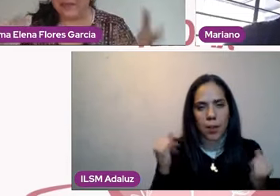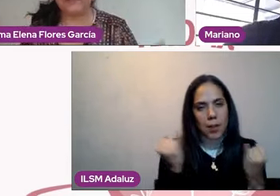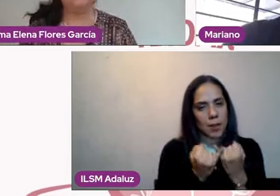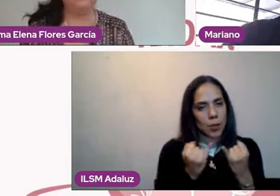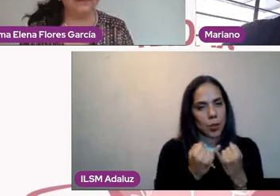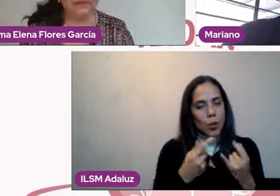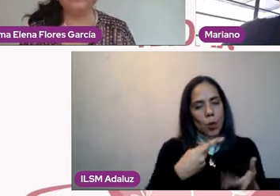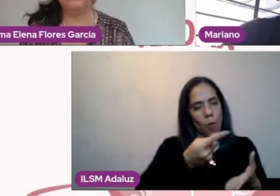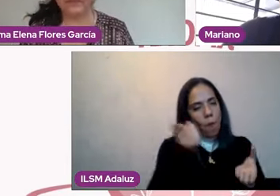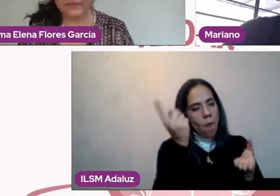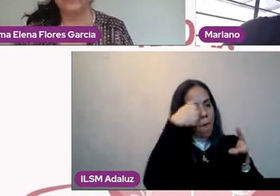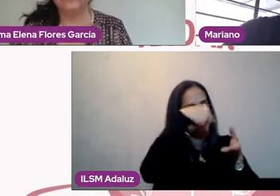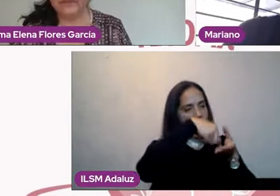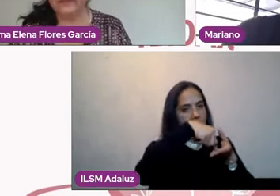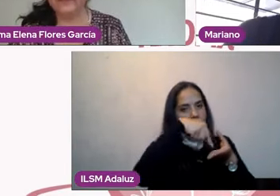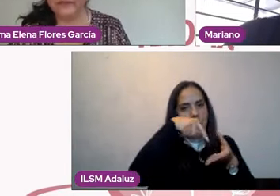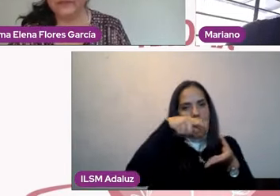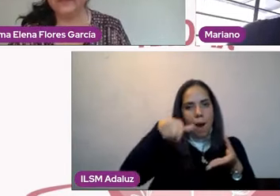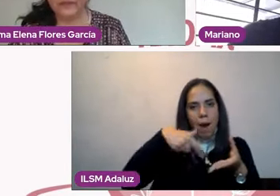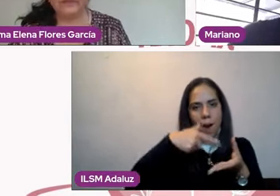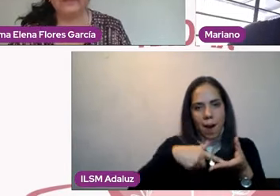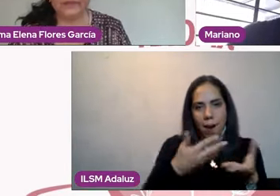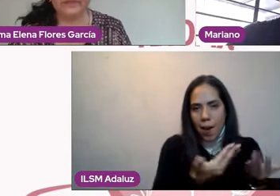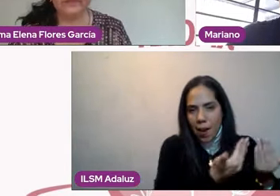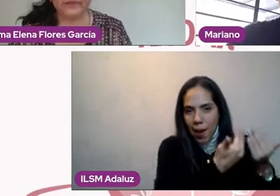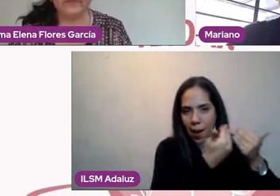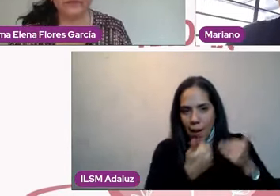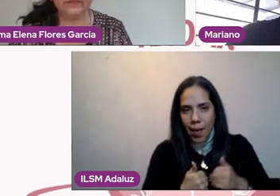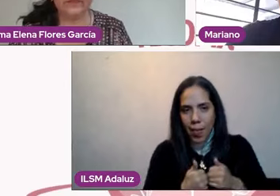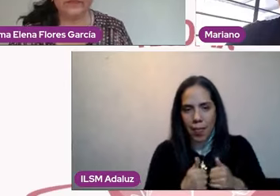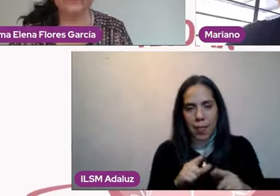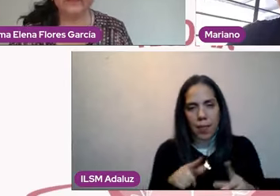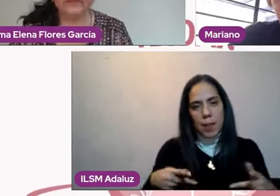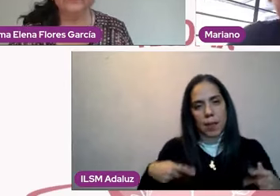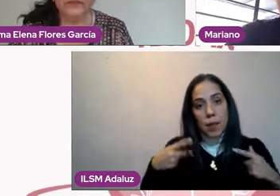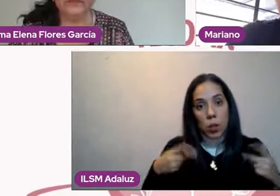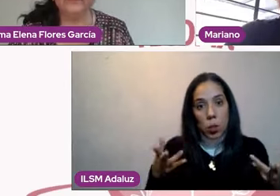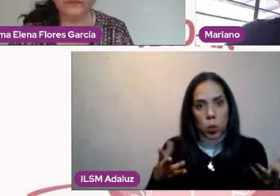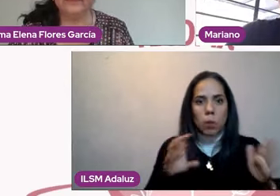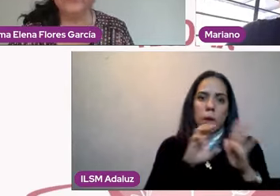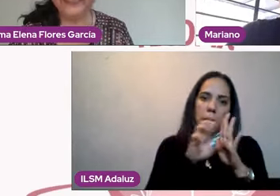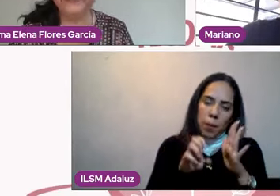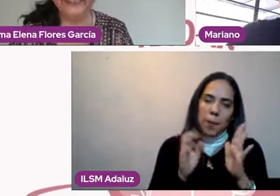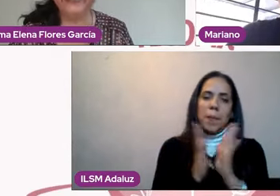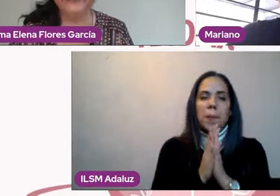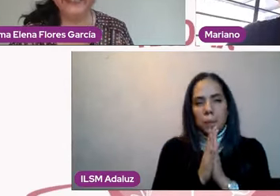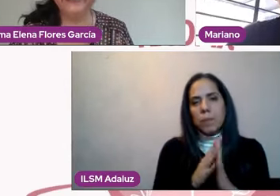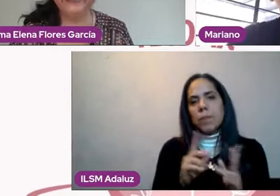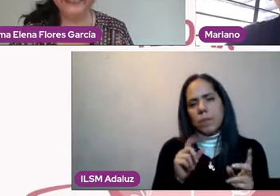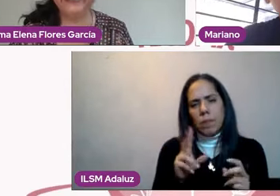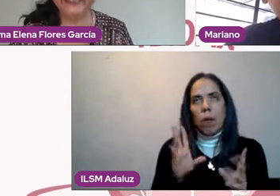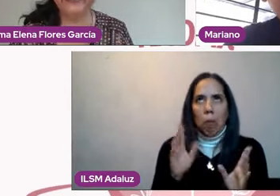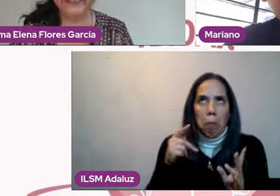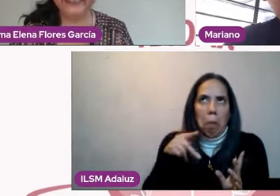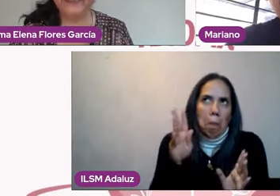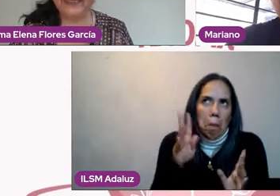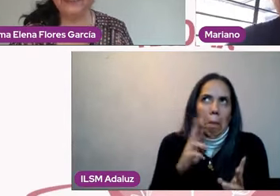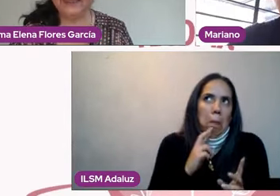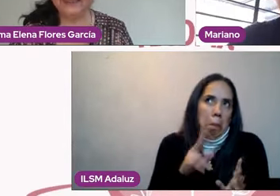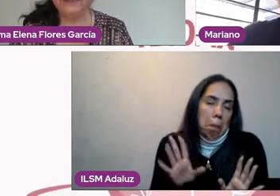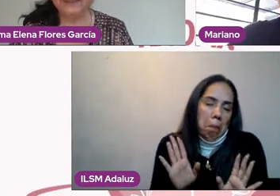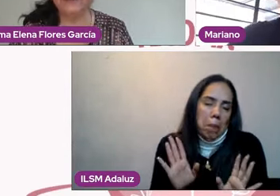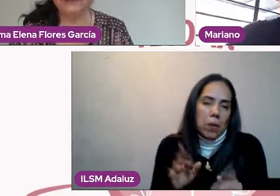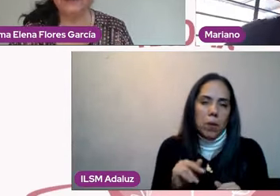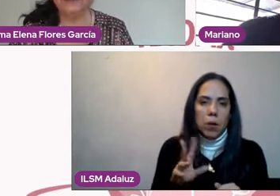de hecho, en esos casos lo mejor que puede pasar es que me hagan caso, ¿no? De que digan, ok, voy a evitar que me